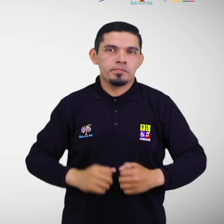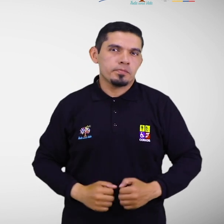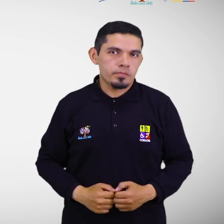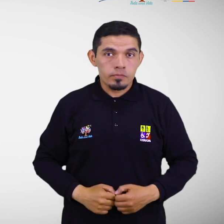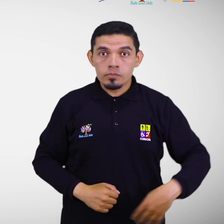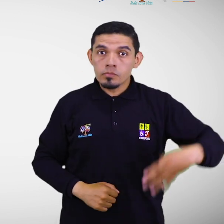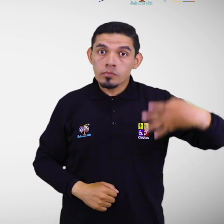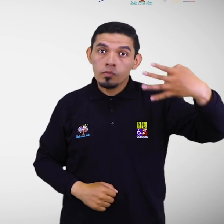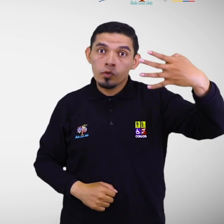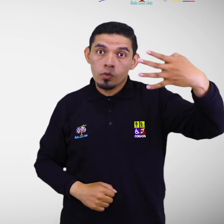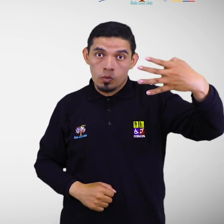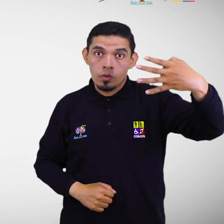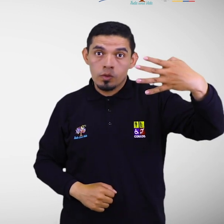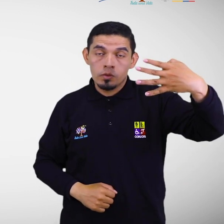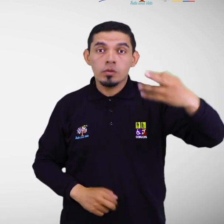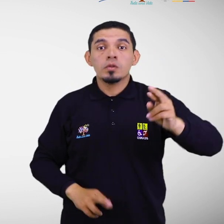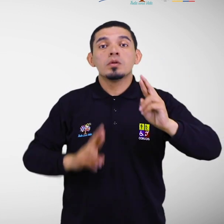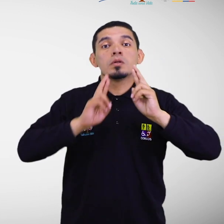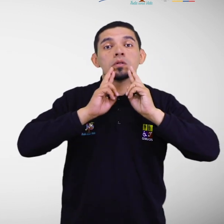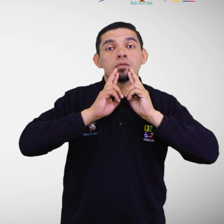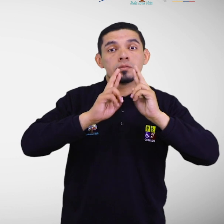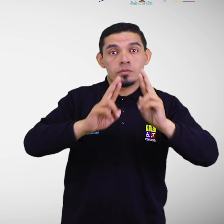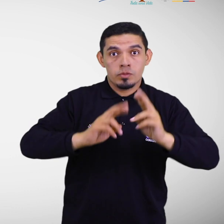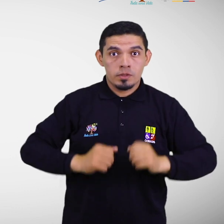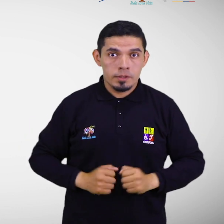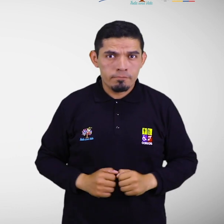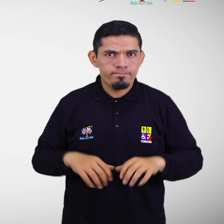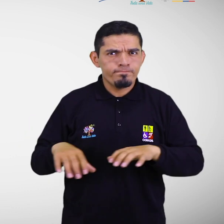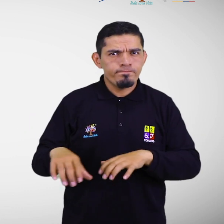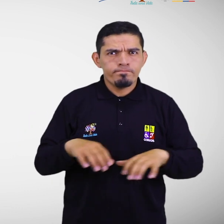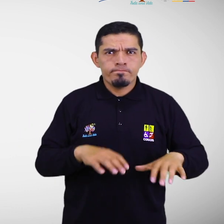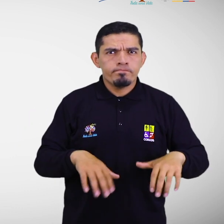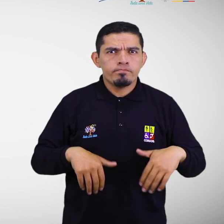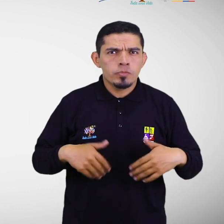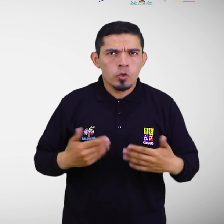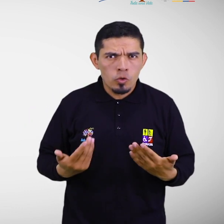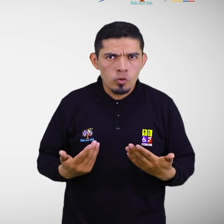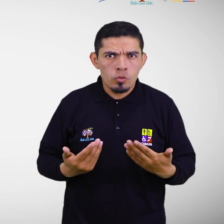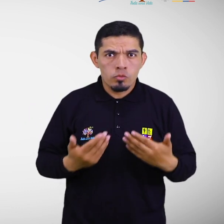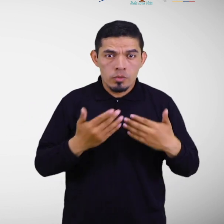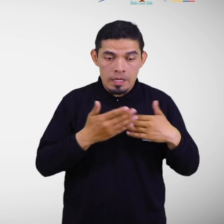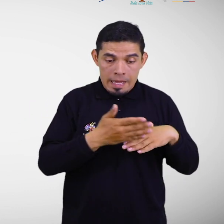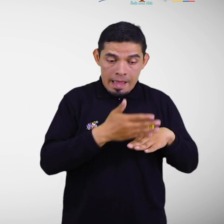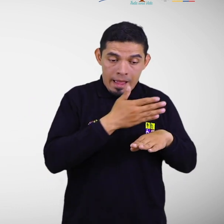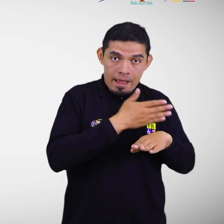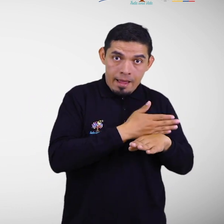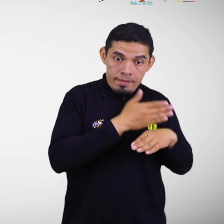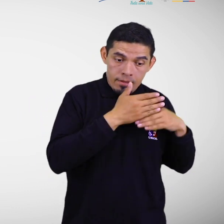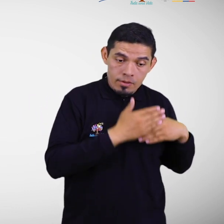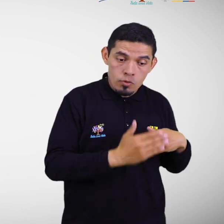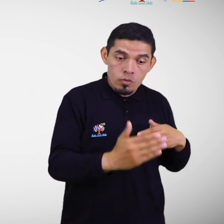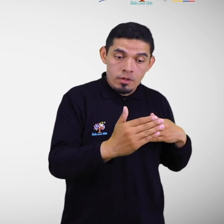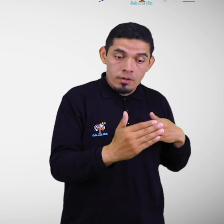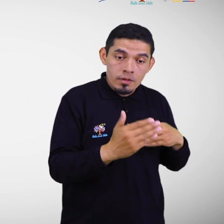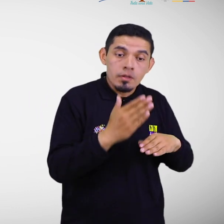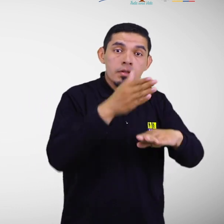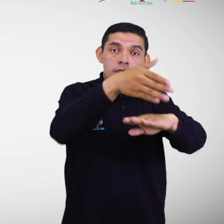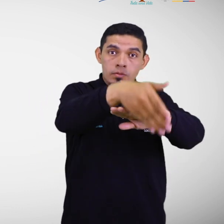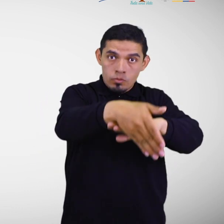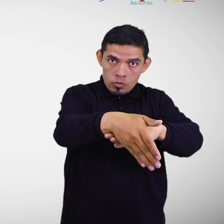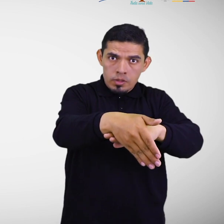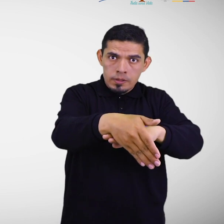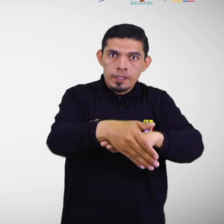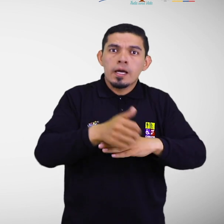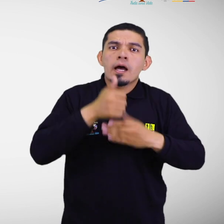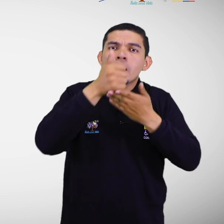4. Respuesta, medidas adoptadas directamente antes, durante o inmediatamente después de un desastre con el